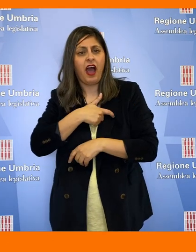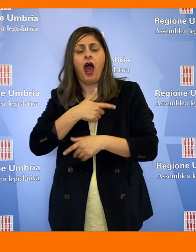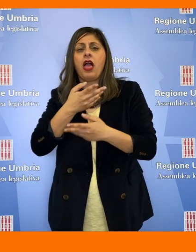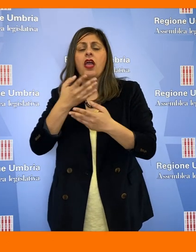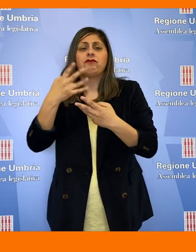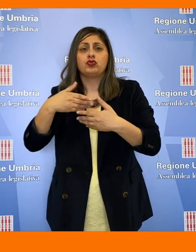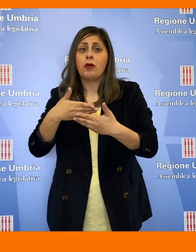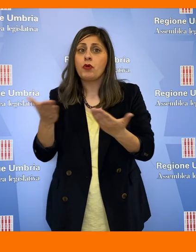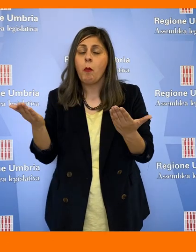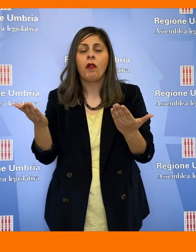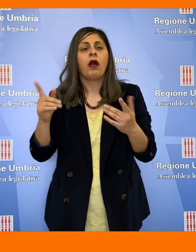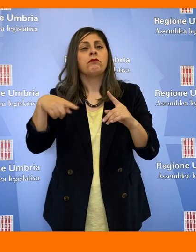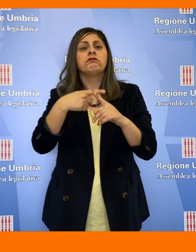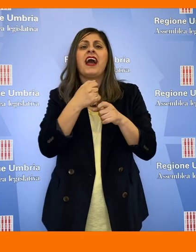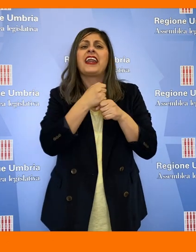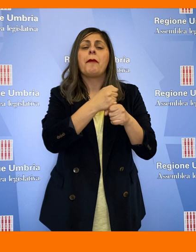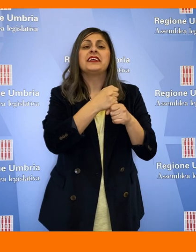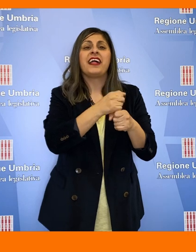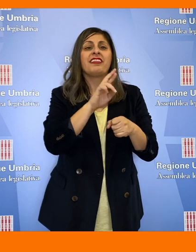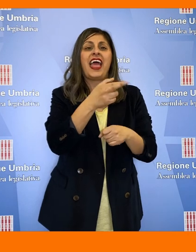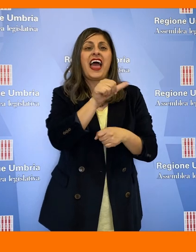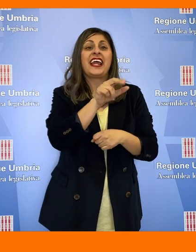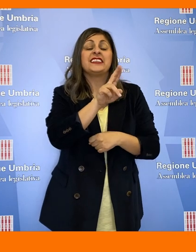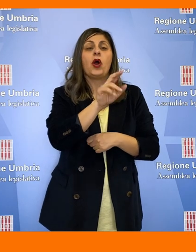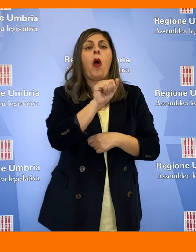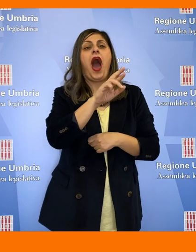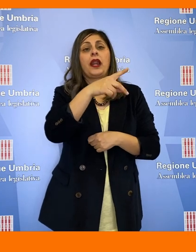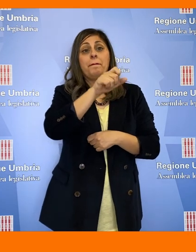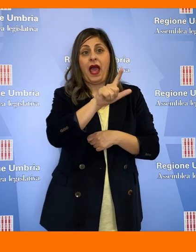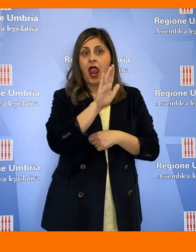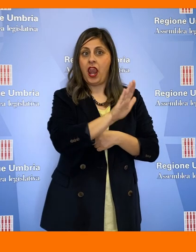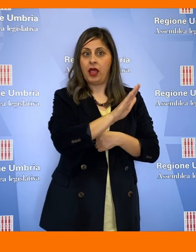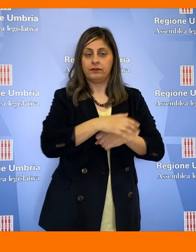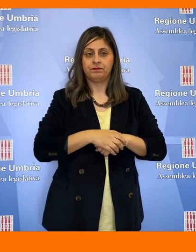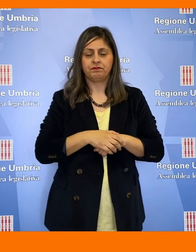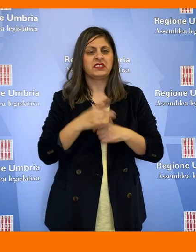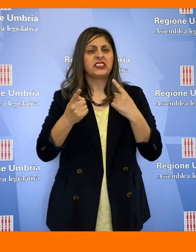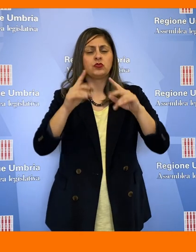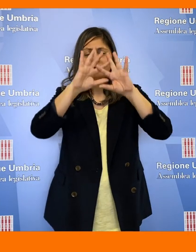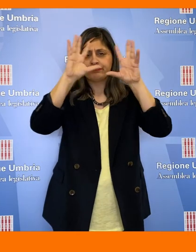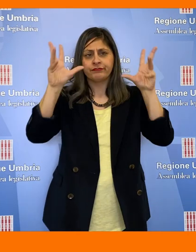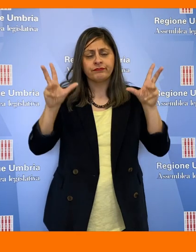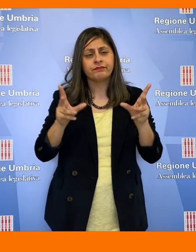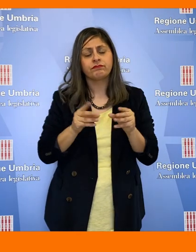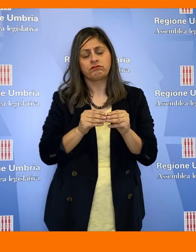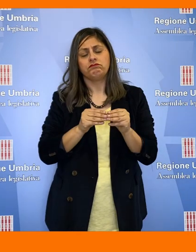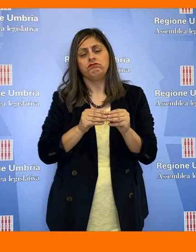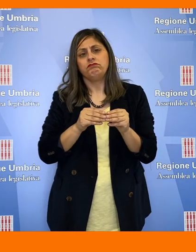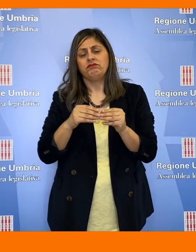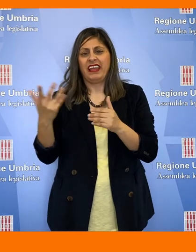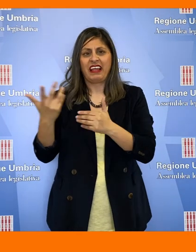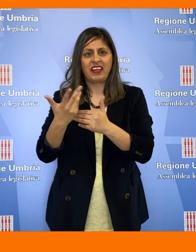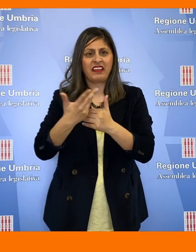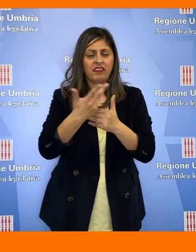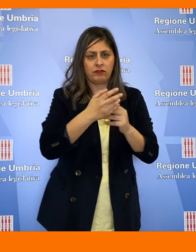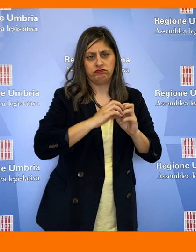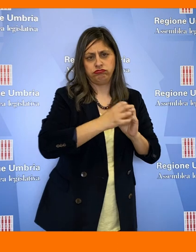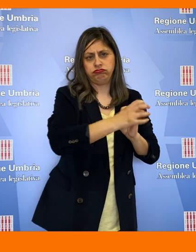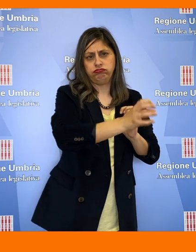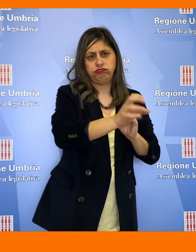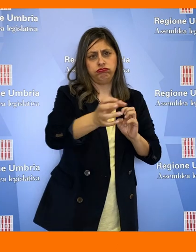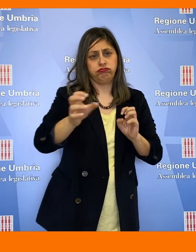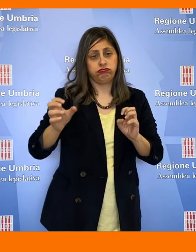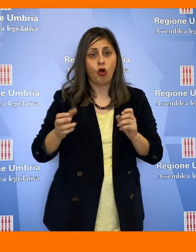sindacali della funzione pubblica e rappresentanti della RSU di ARPAL. Il quadro emerso dagli interventi si è presentato nuovamente